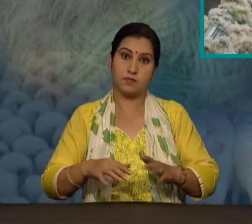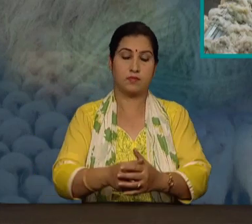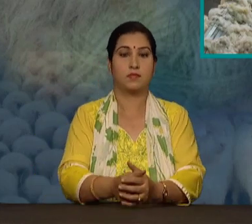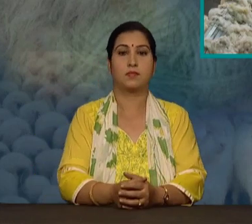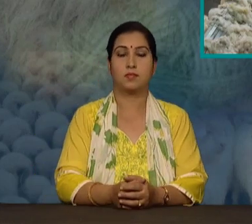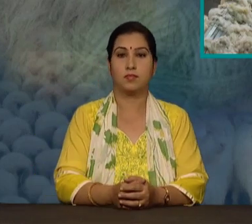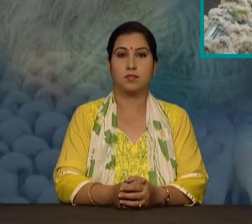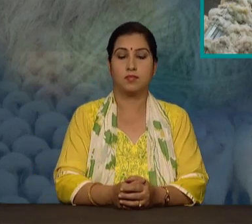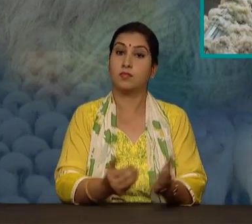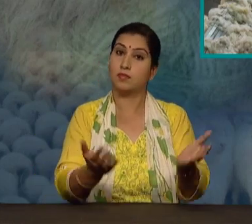आईए देखते हैं